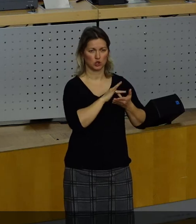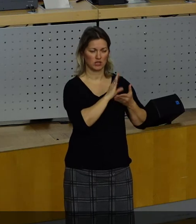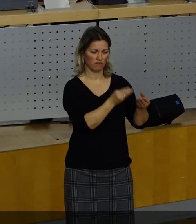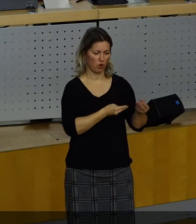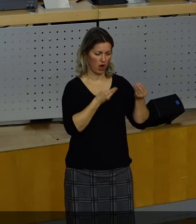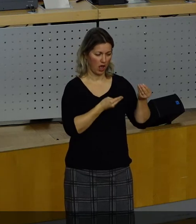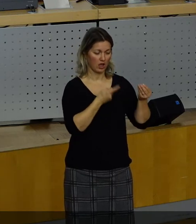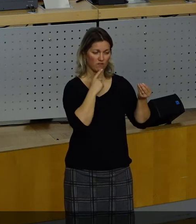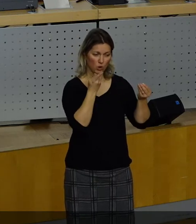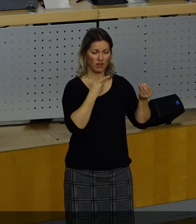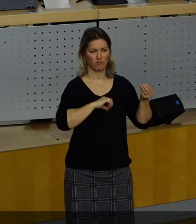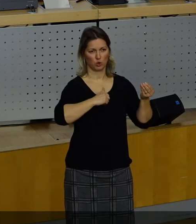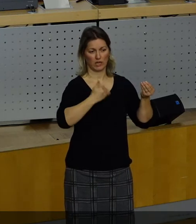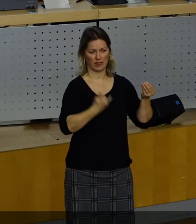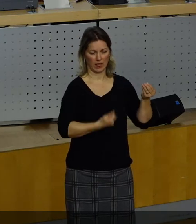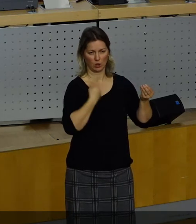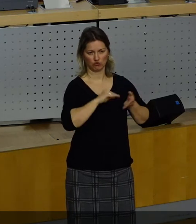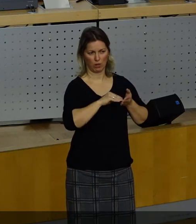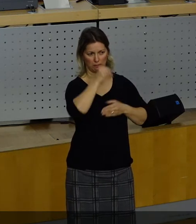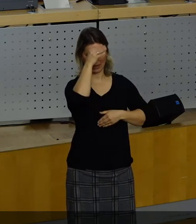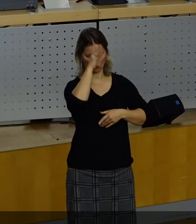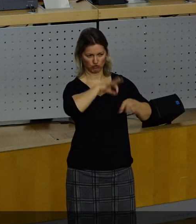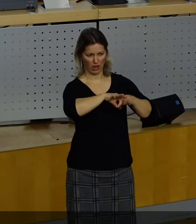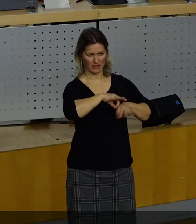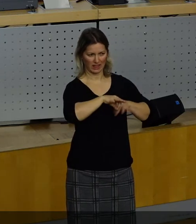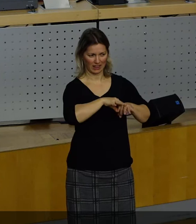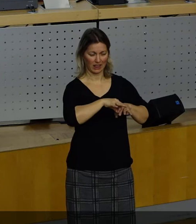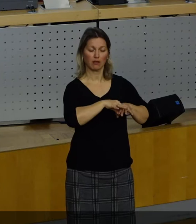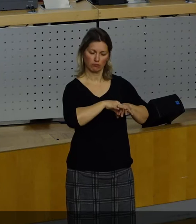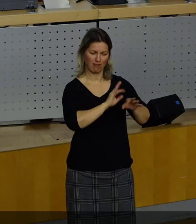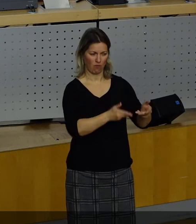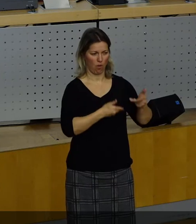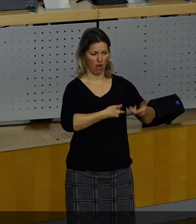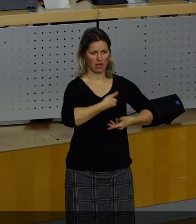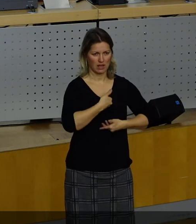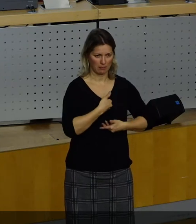Weiterentwicklung der frühkindlichen und schulischen Bildungsstrategie in Dresden gegeben hat.